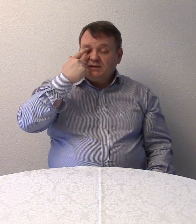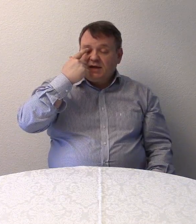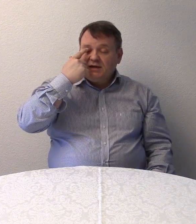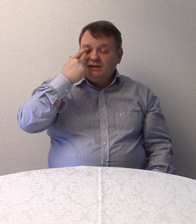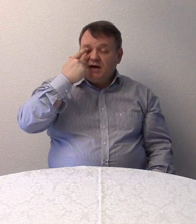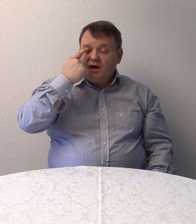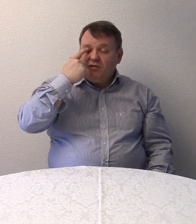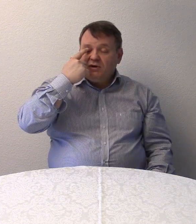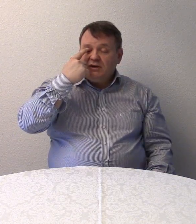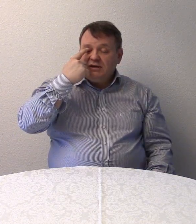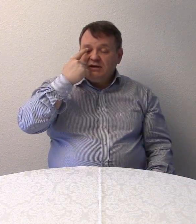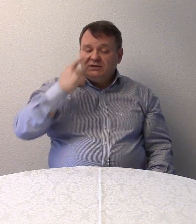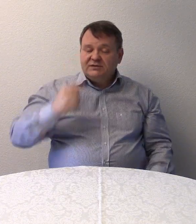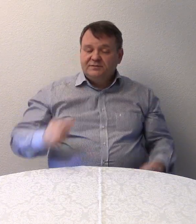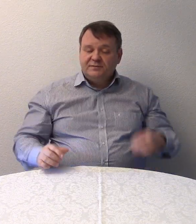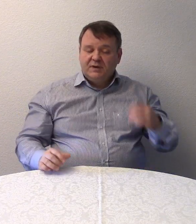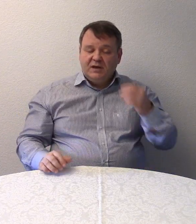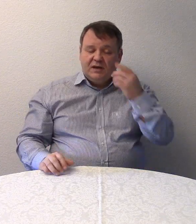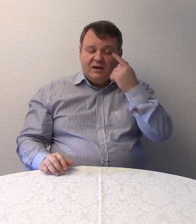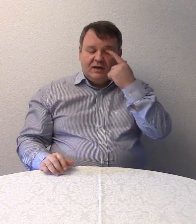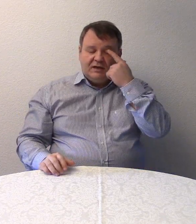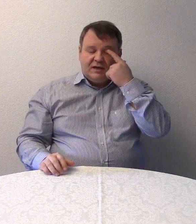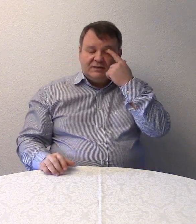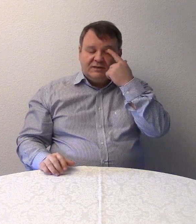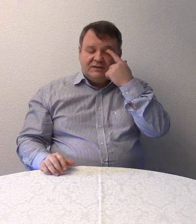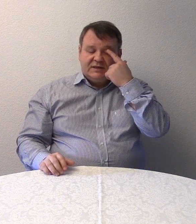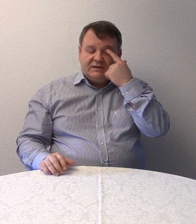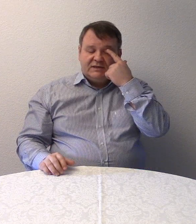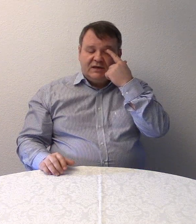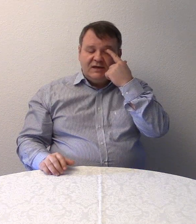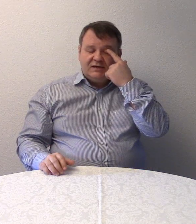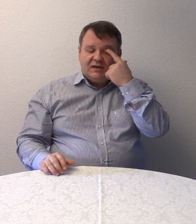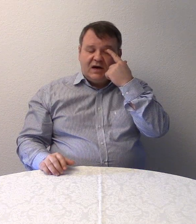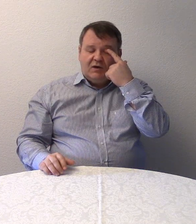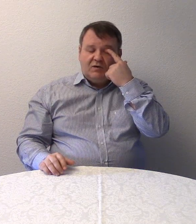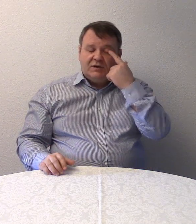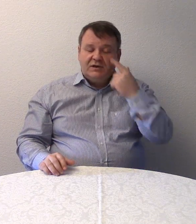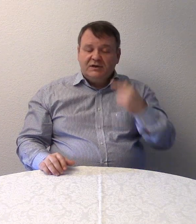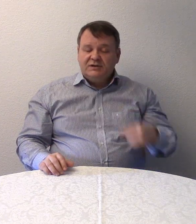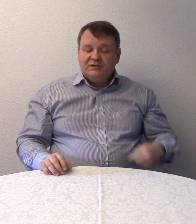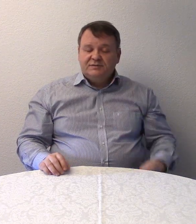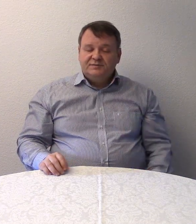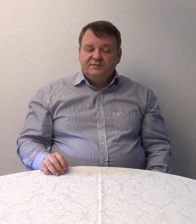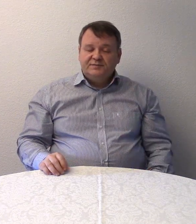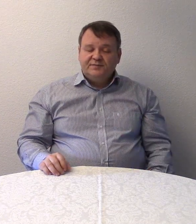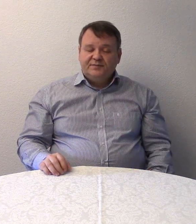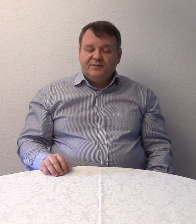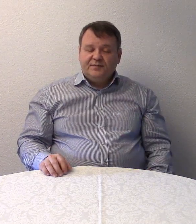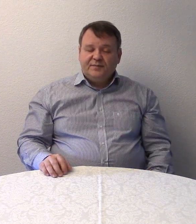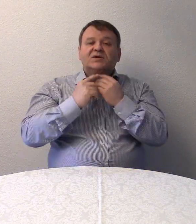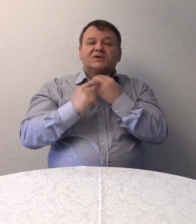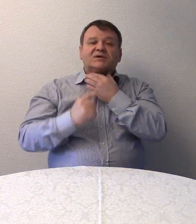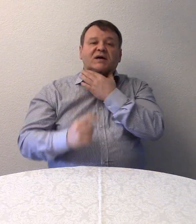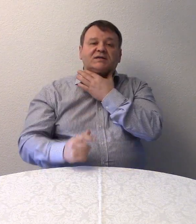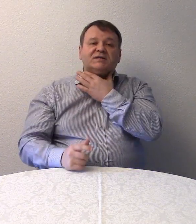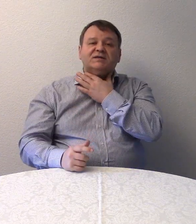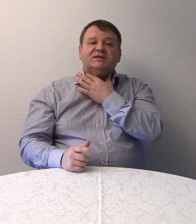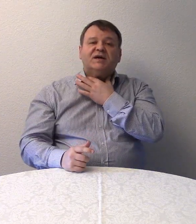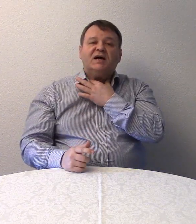rechte Augenlid. Das ist das linke Augenlid. Und das ist der